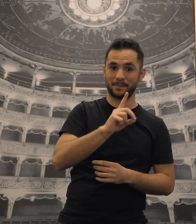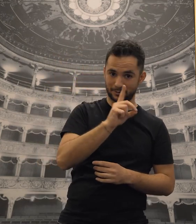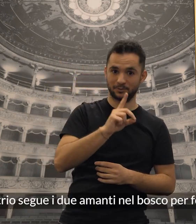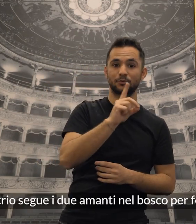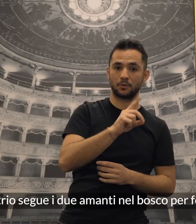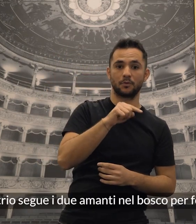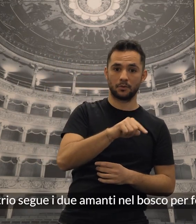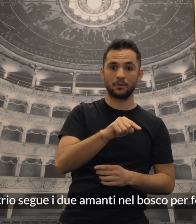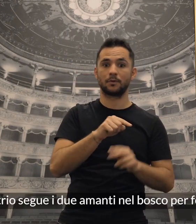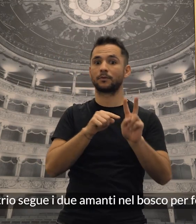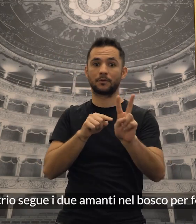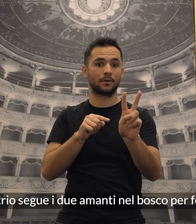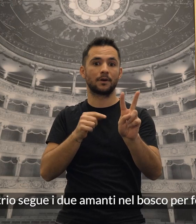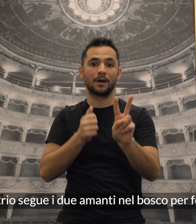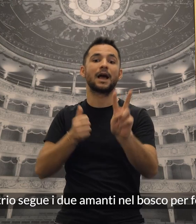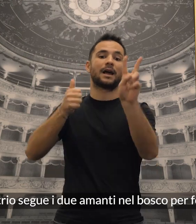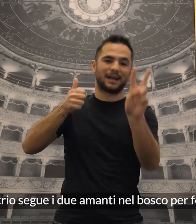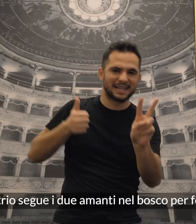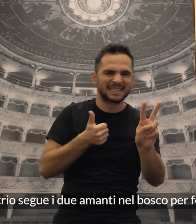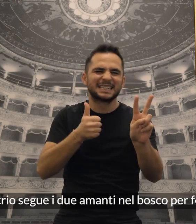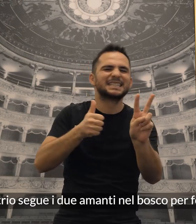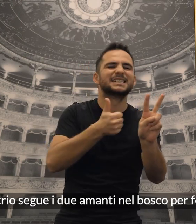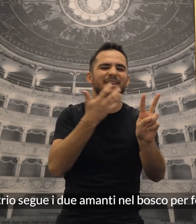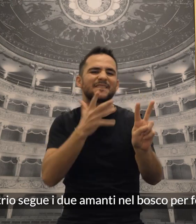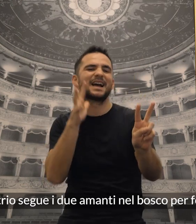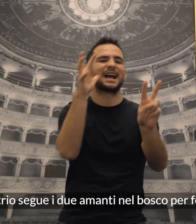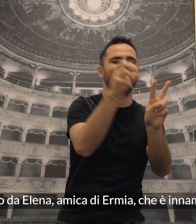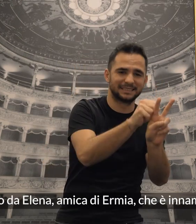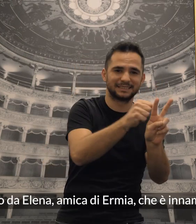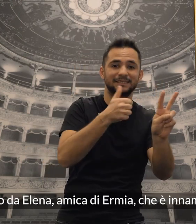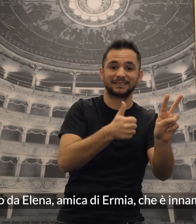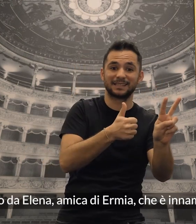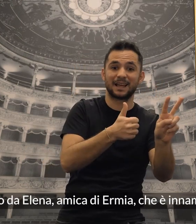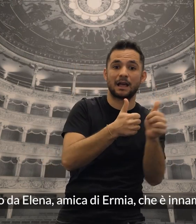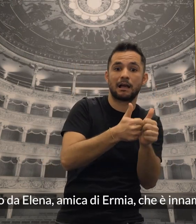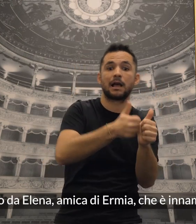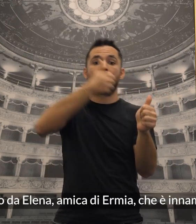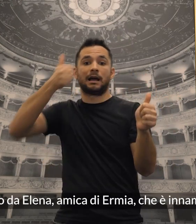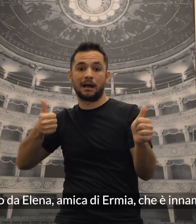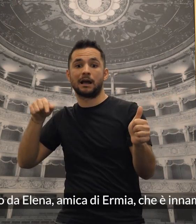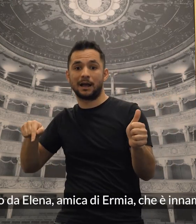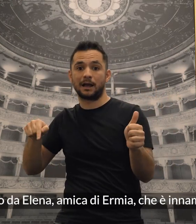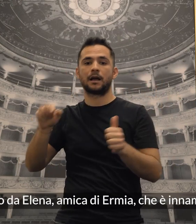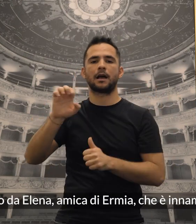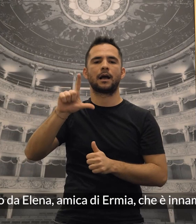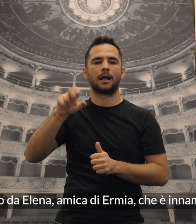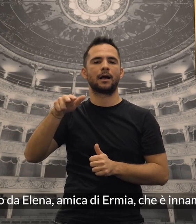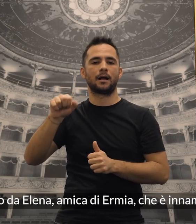Demetrio segue i due amanti nel bosco per fermarli ed è seguito da Elena, amica di Ermia, che è